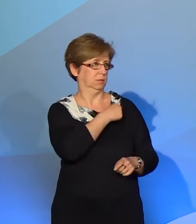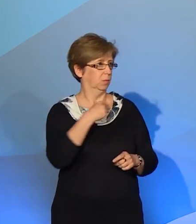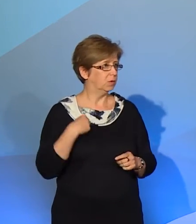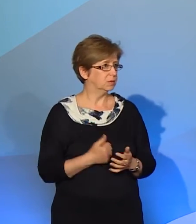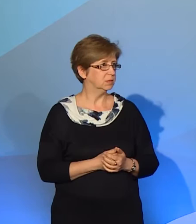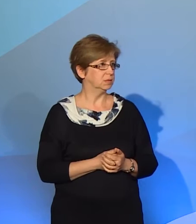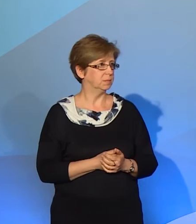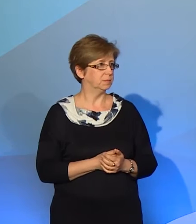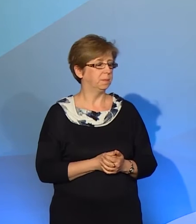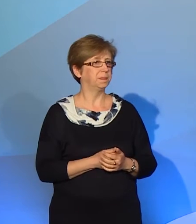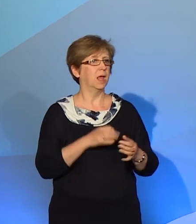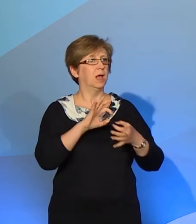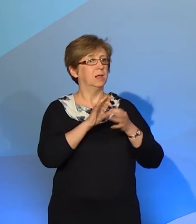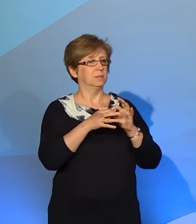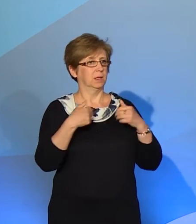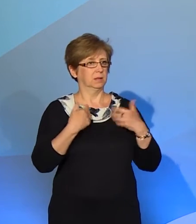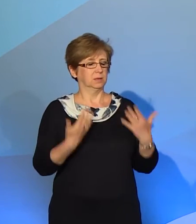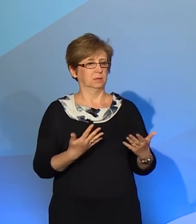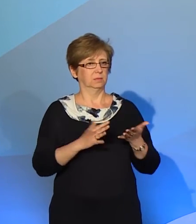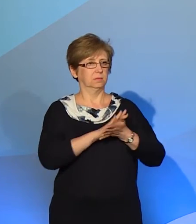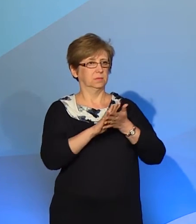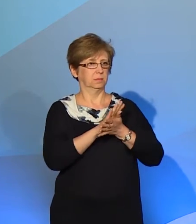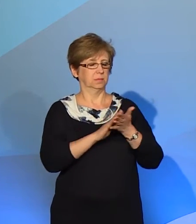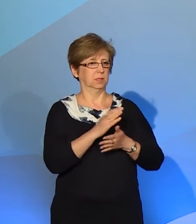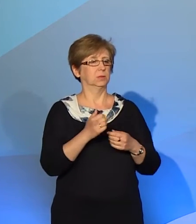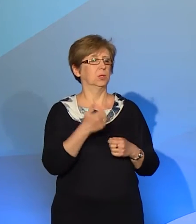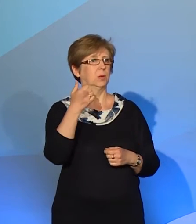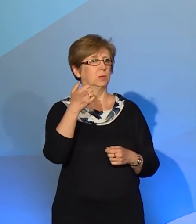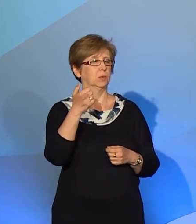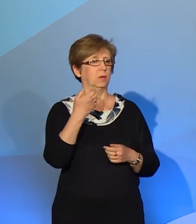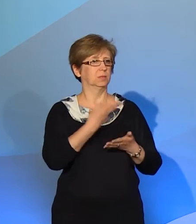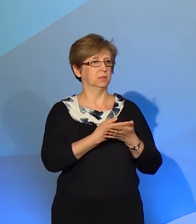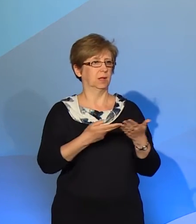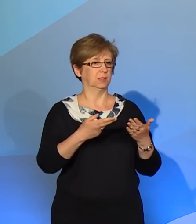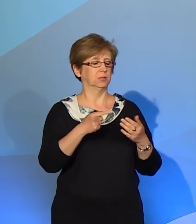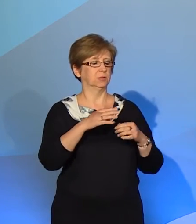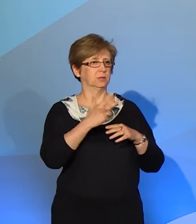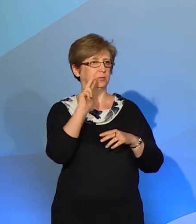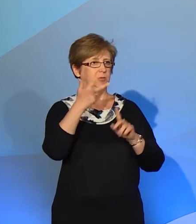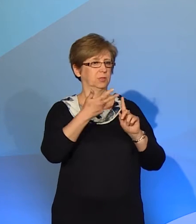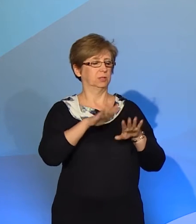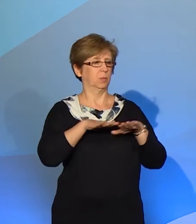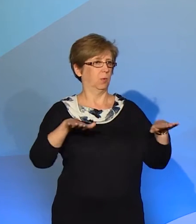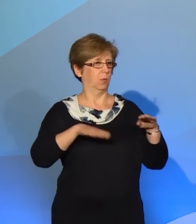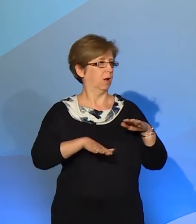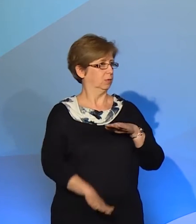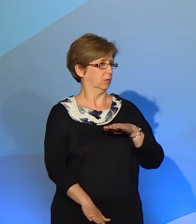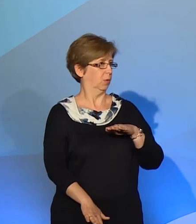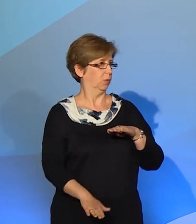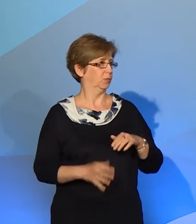chciał Państwu zamigać tutaj zdanie długopis leży na trzeciej półce od dołu. I miałbym użyć polskiej gramatyki, to